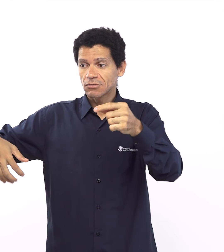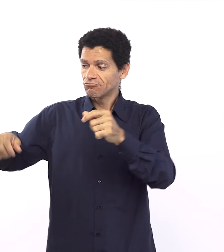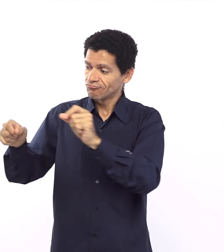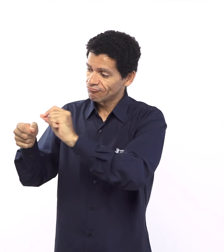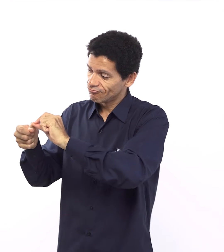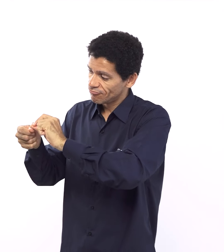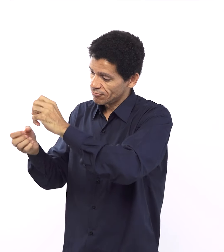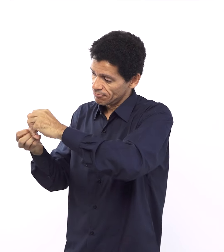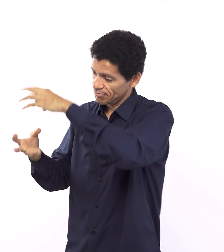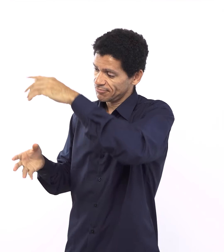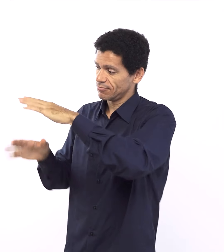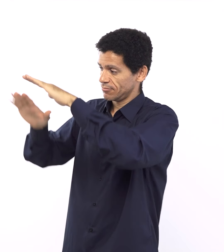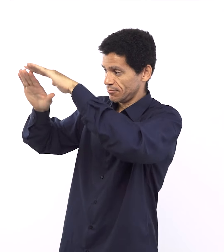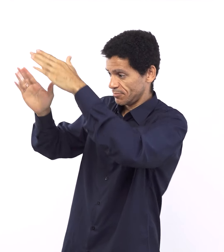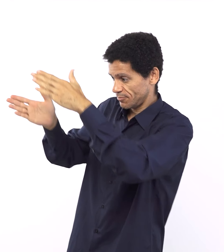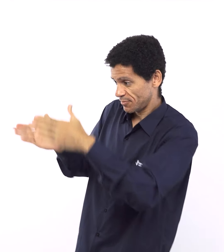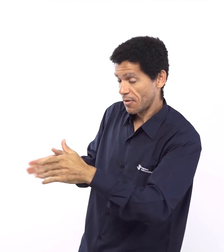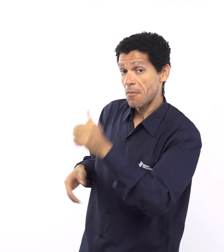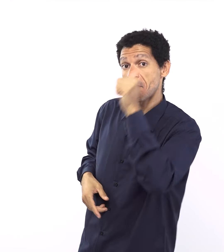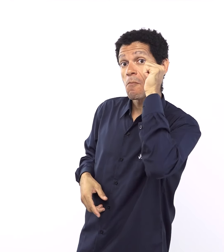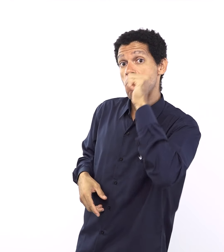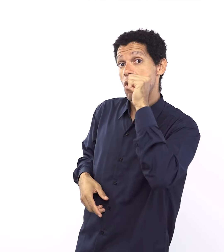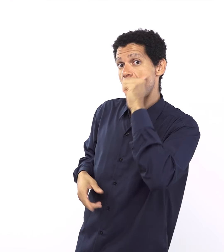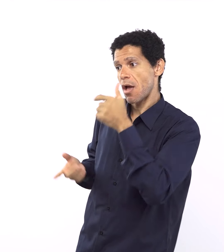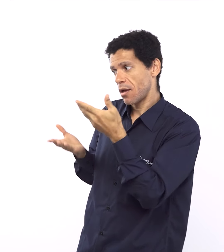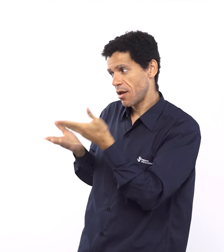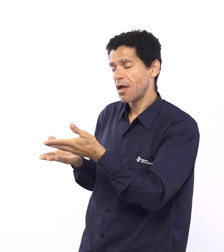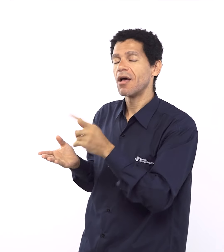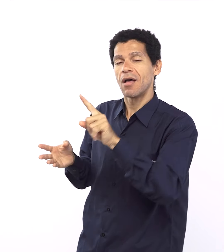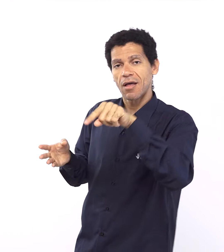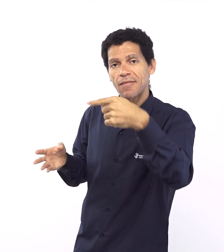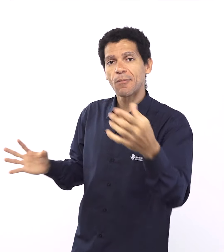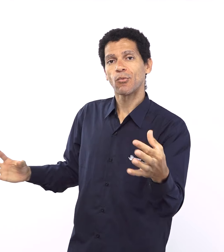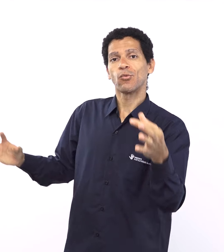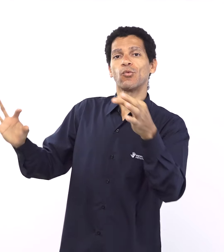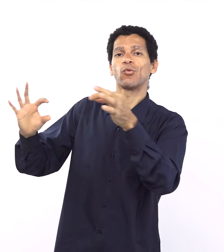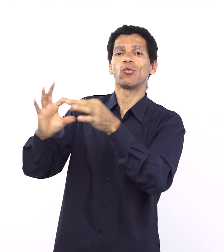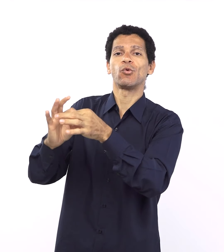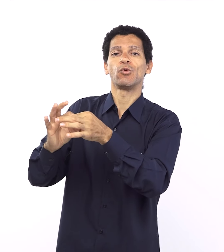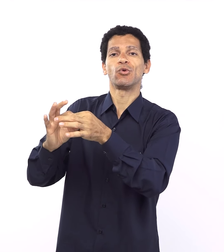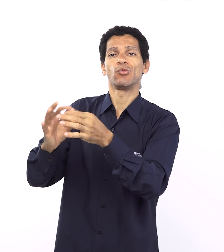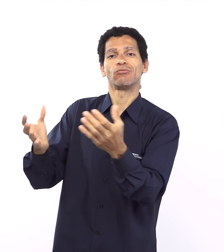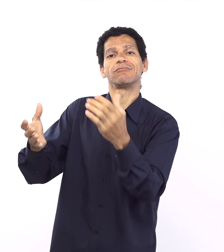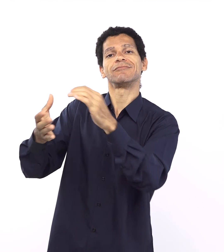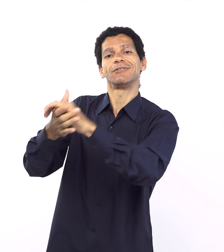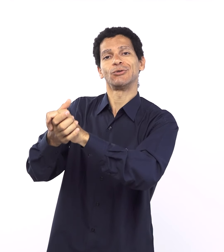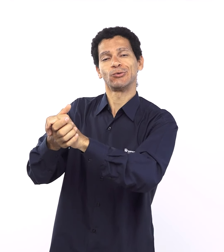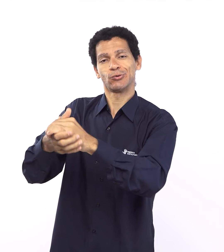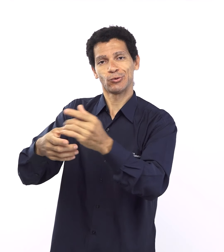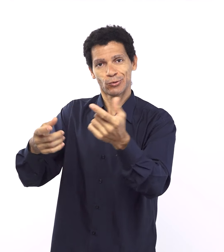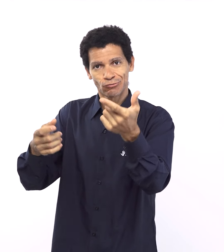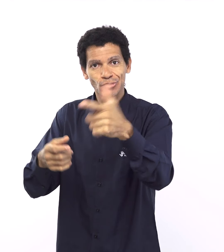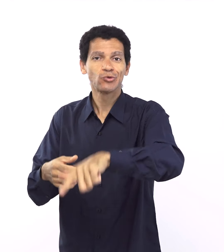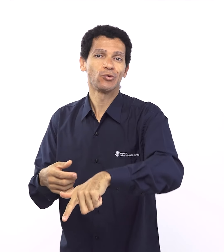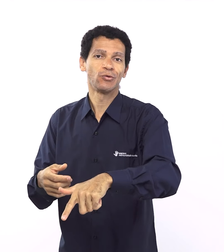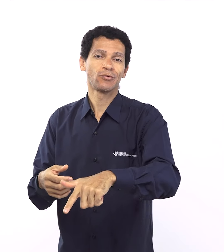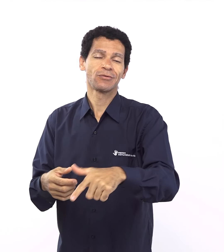abençoar. Esse ciclo da benção continuar, Está desde Gênesis, mas que vai ser sempre um esforço divino de trazer de volta para a realidade